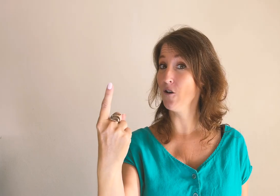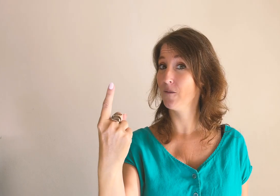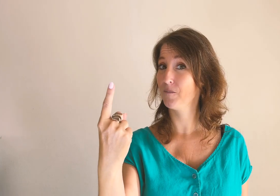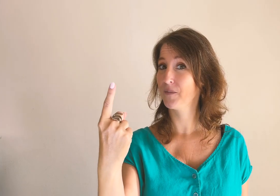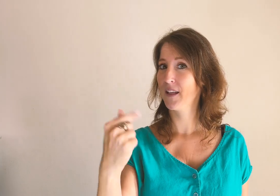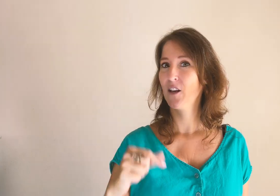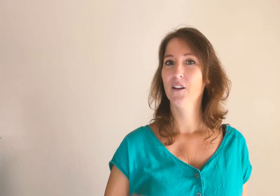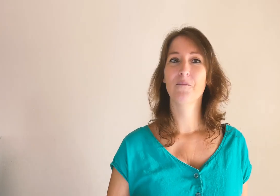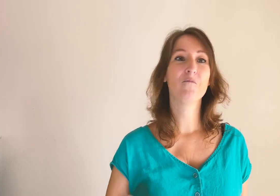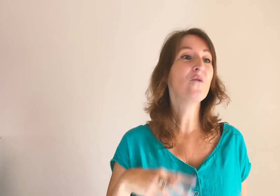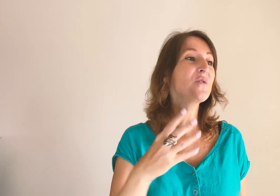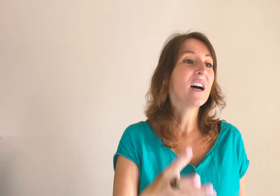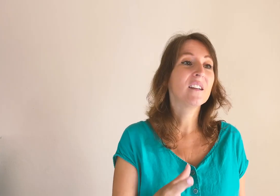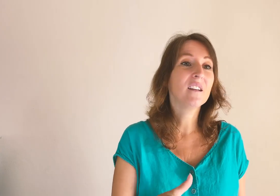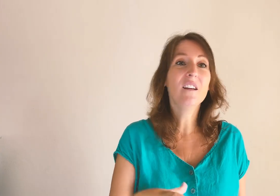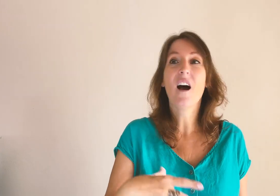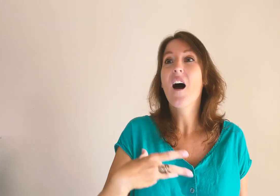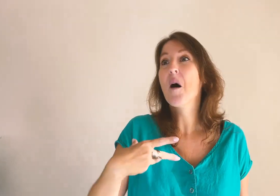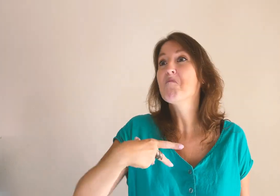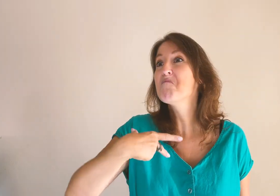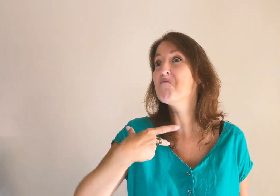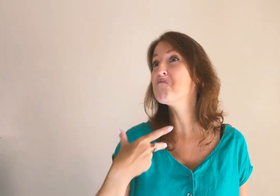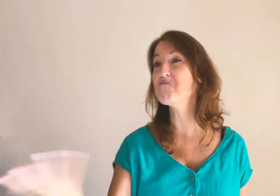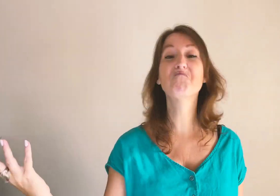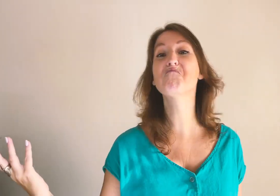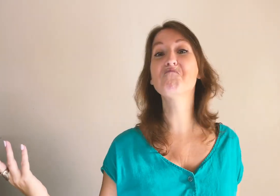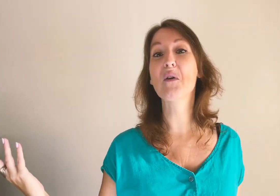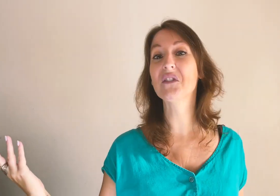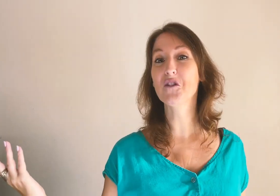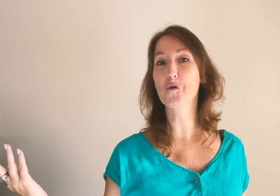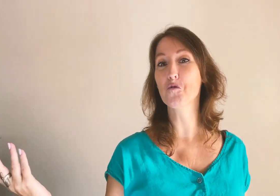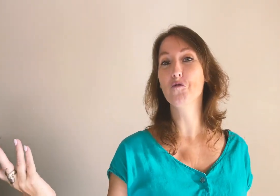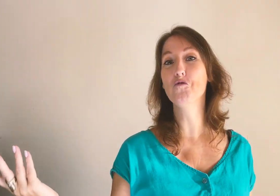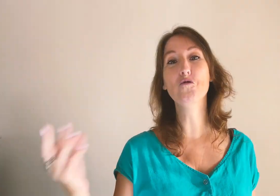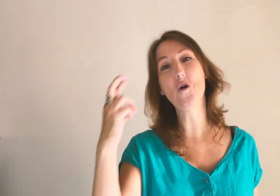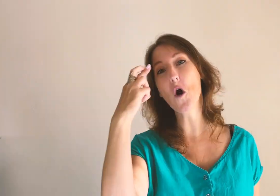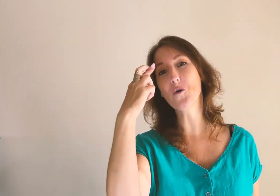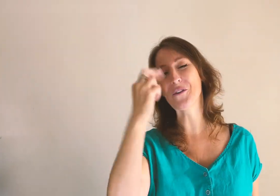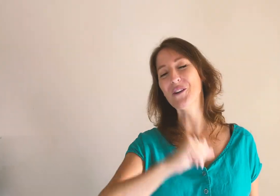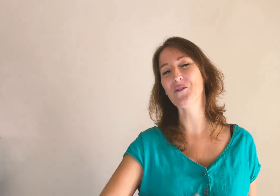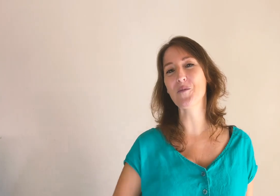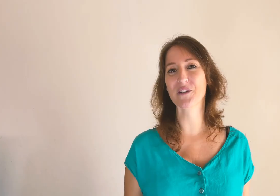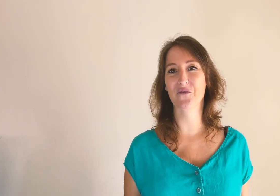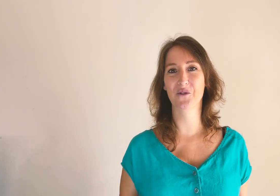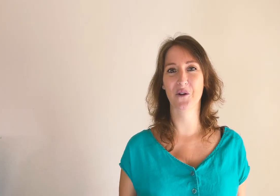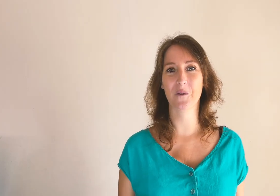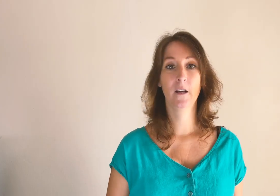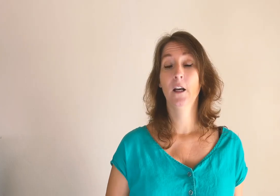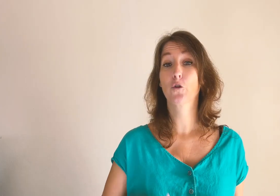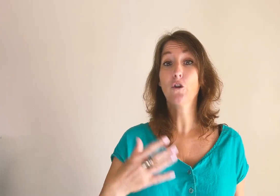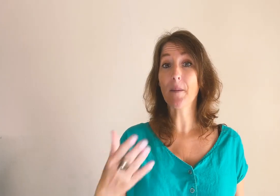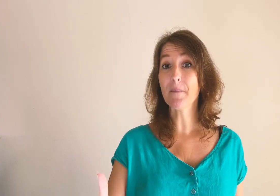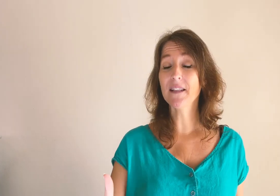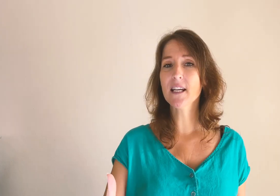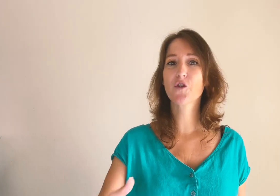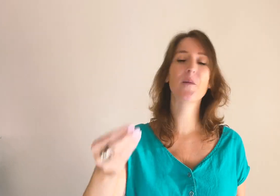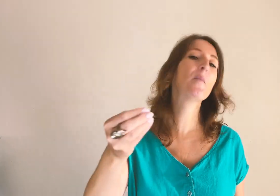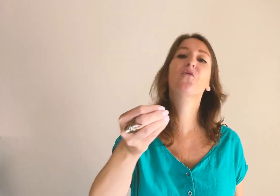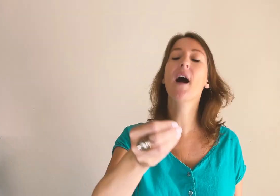vous vous arrêtez à poster du contenu en croisant les doigts pour que ça fonctionne. Donc, de la même manière, je ne vais pas pouvoir